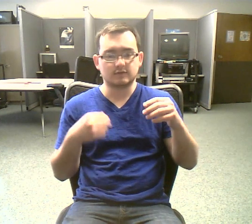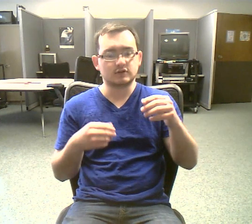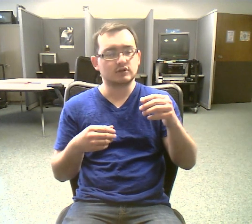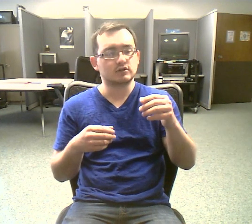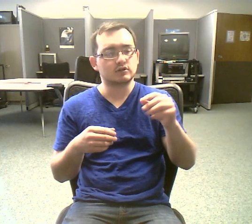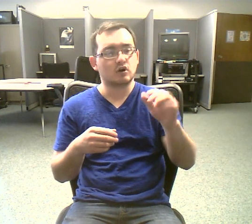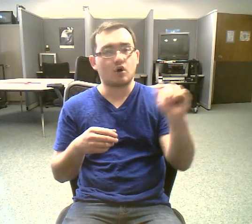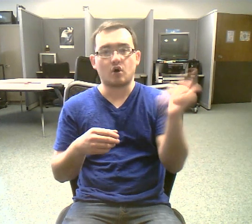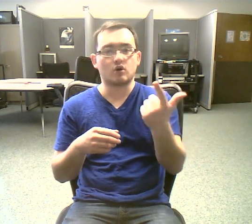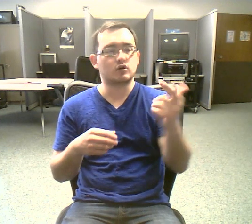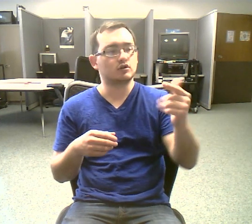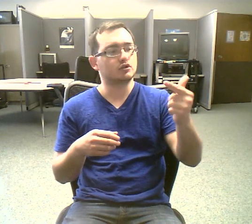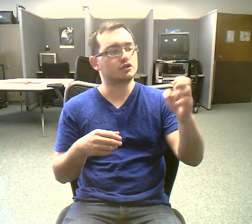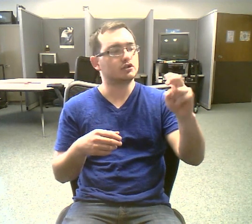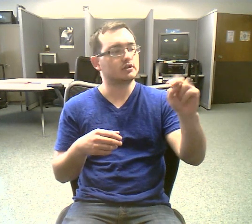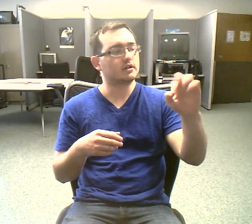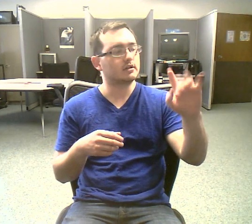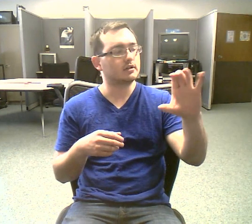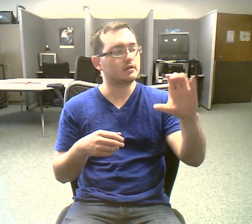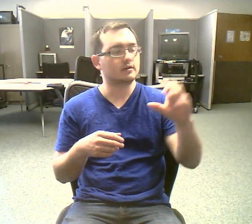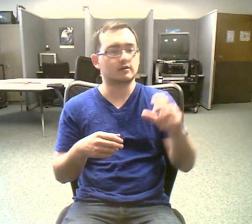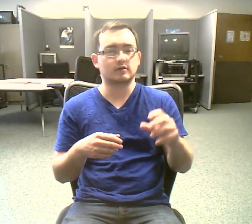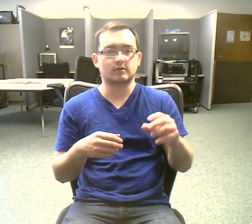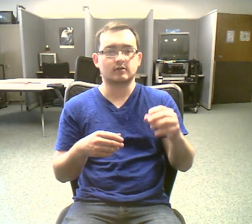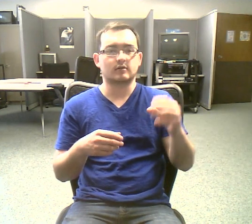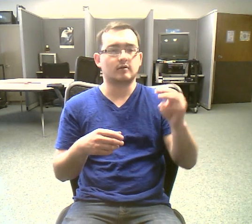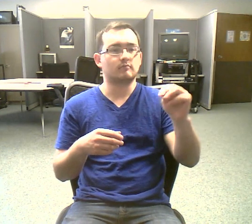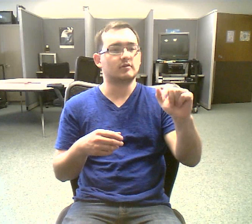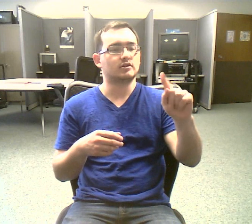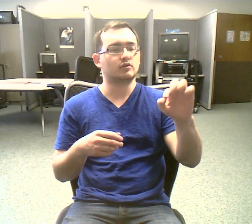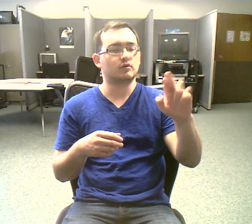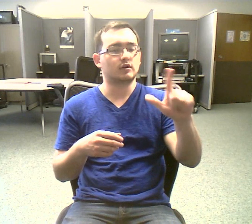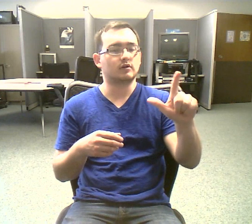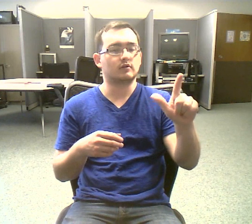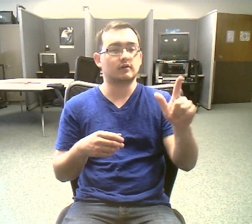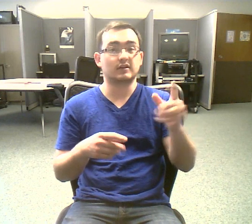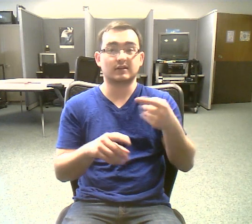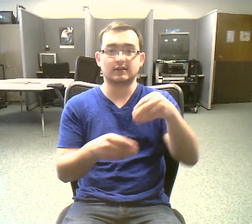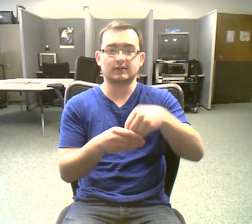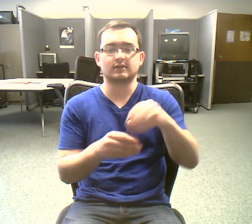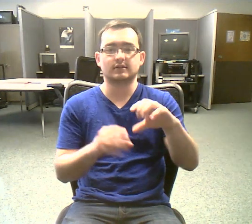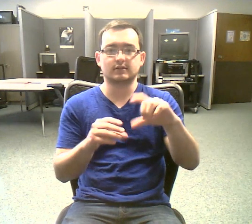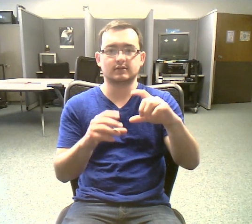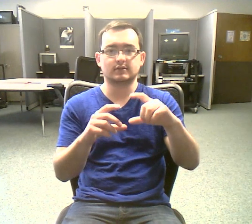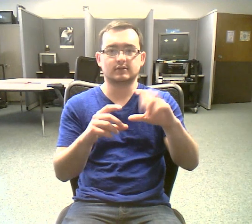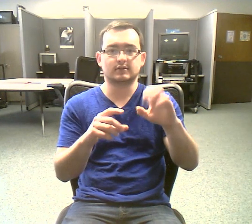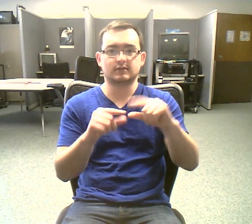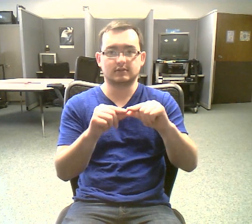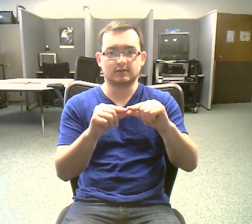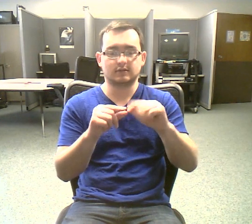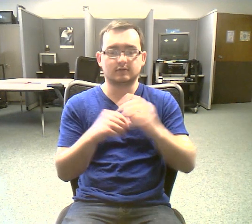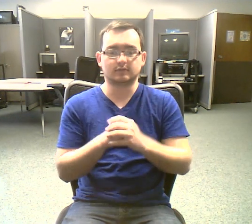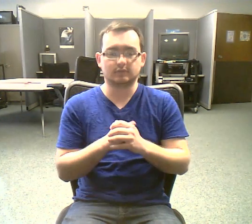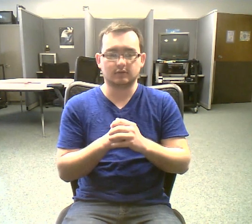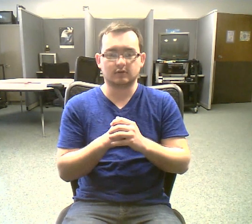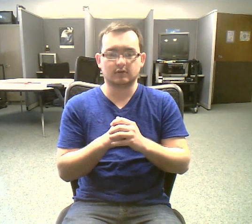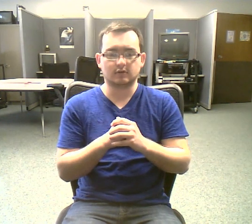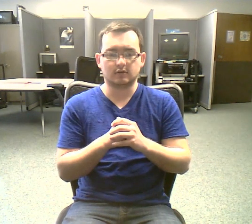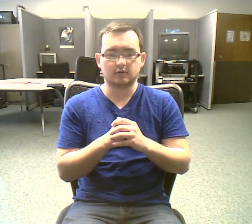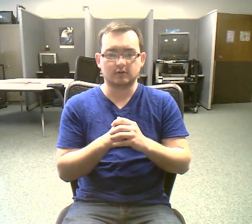Chromosomes are not always visible. They usually sit around uncoiled and as loose strands